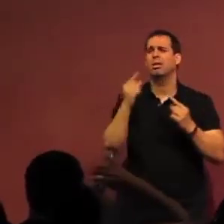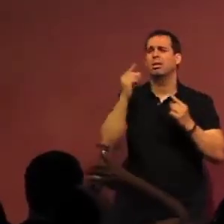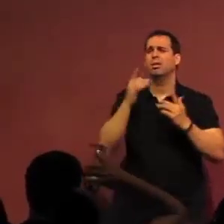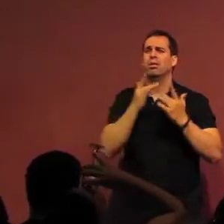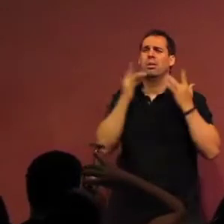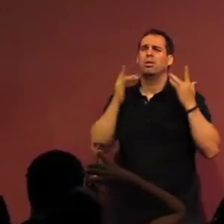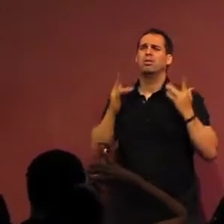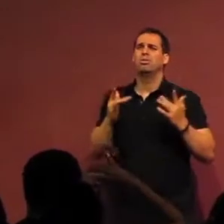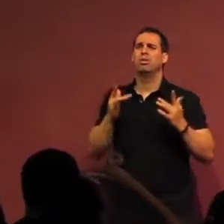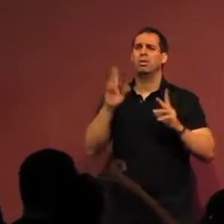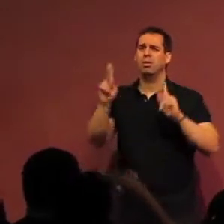Amén.